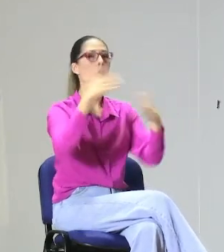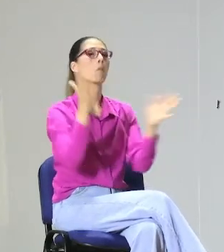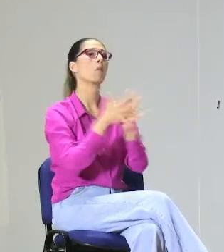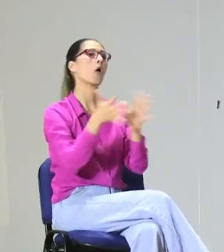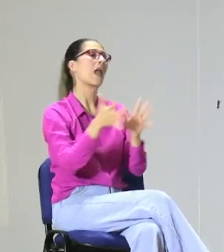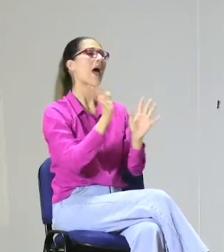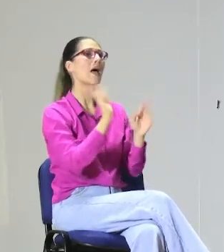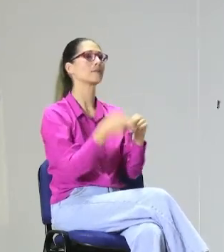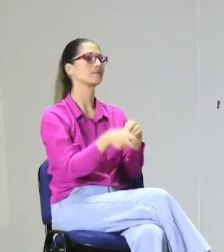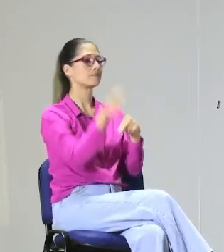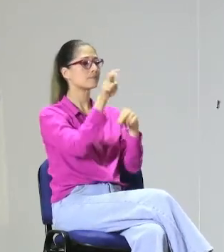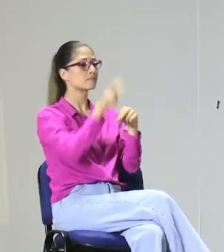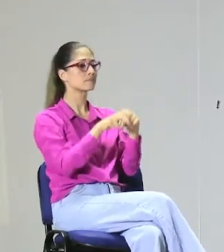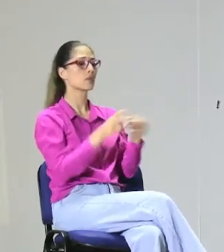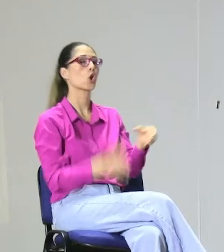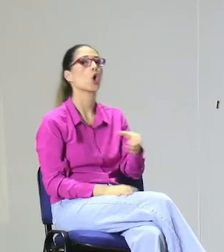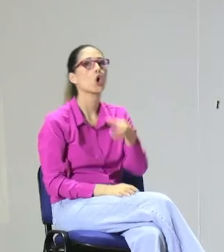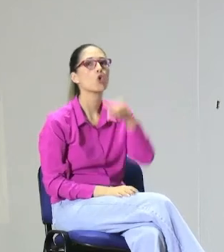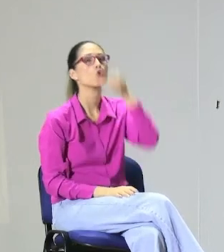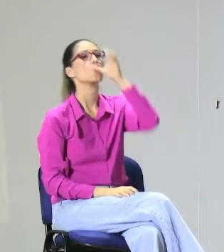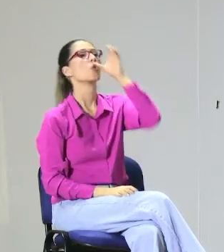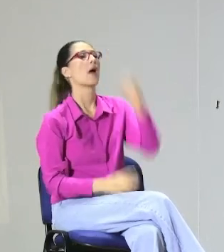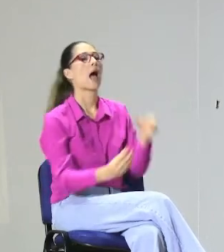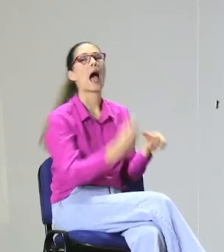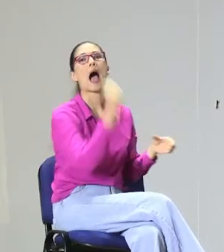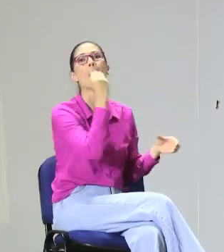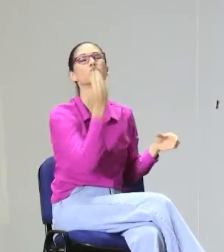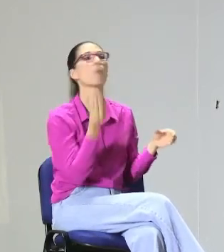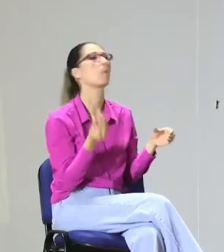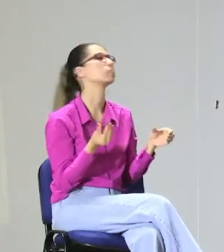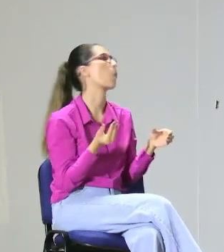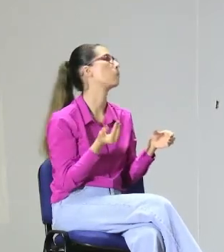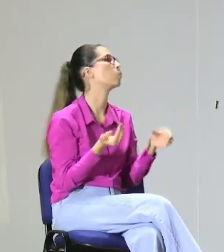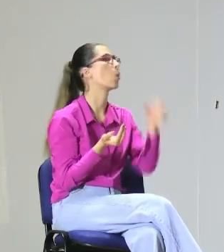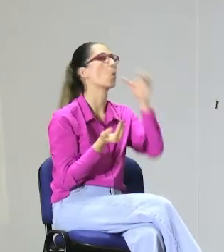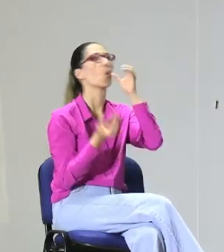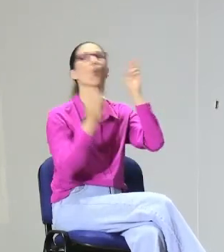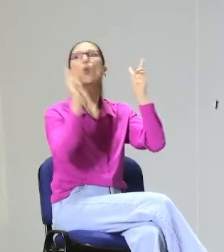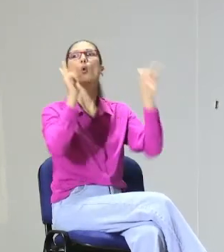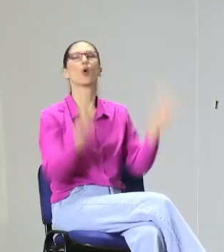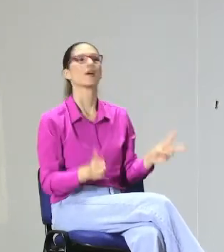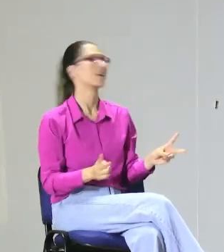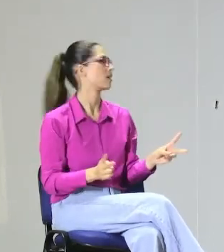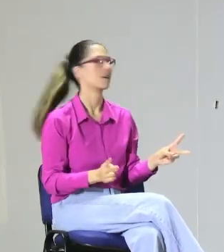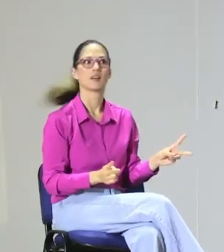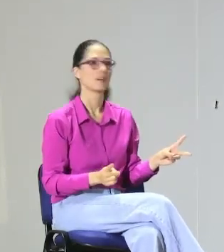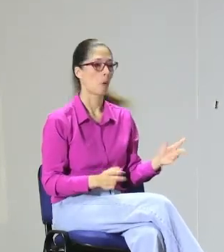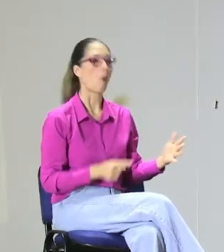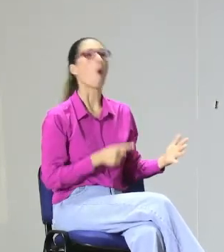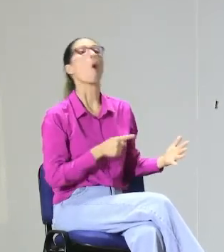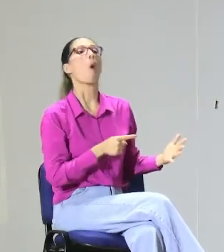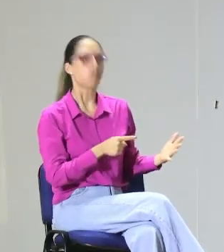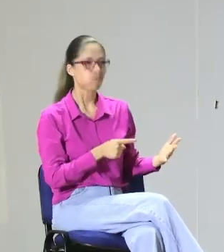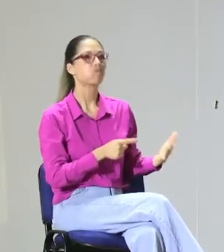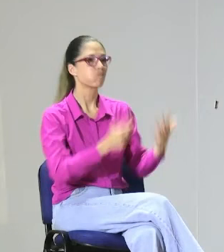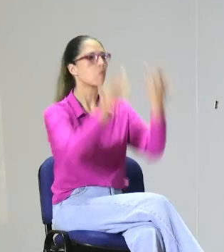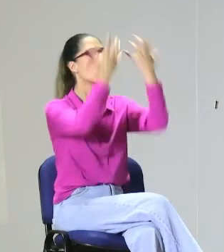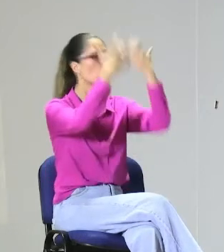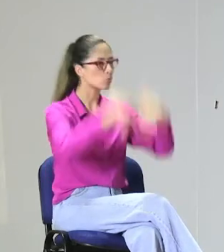en la enseñanza, sino que hay que pensar en estrategias dinámicas, espacios de descanso como cuando se